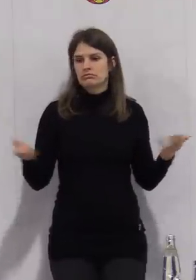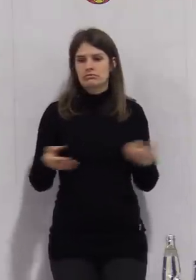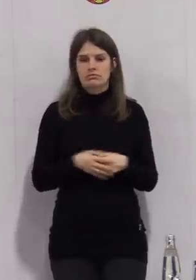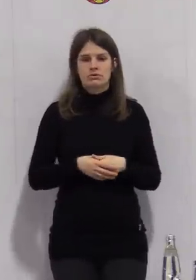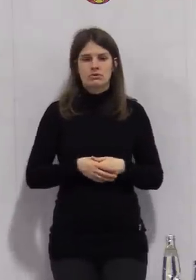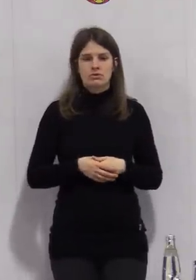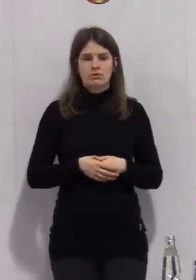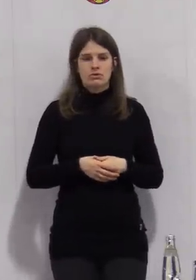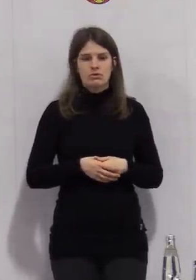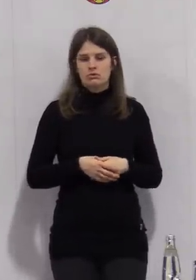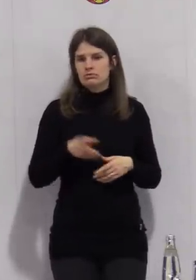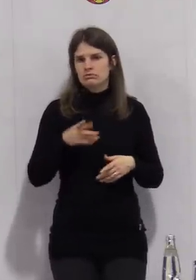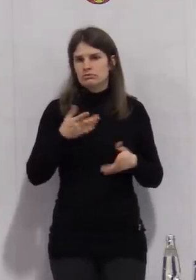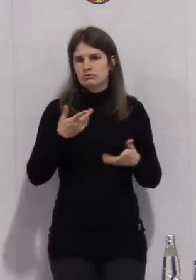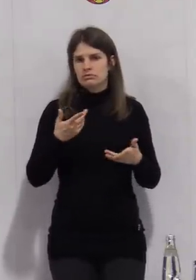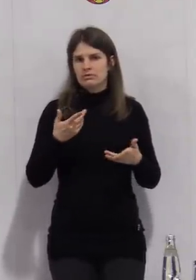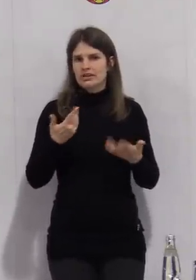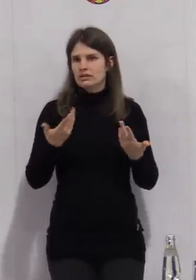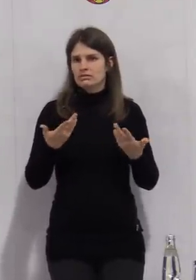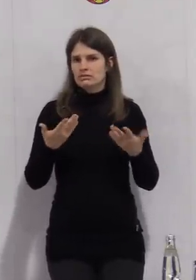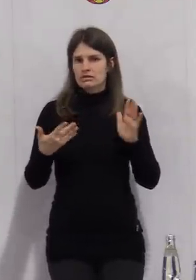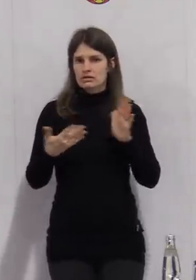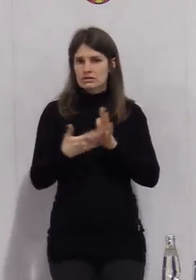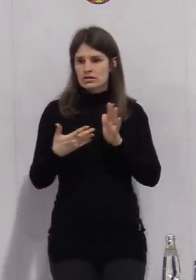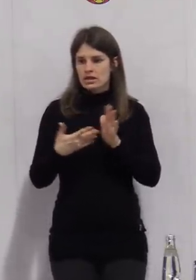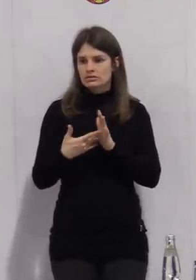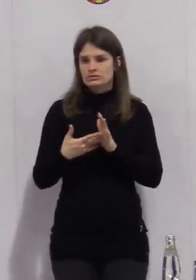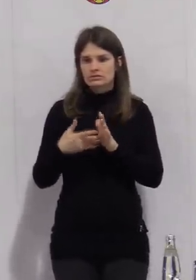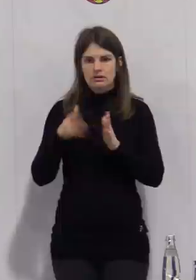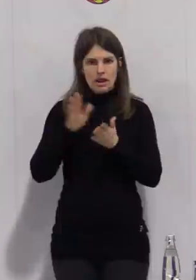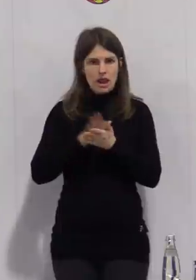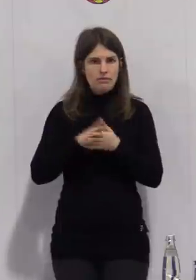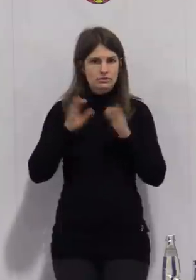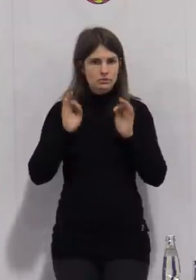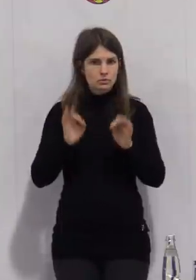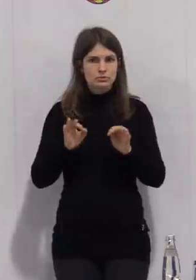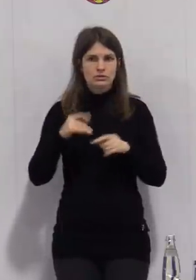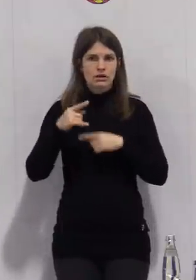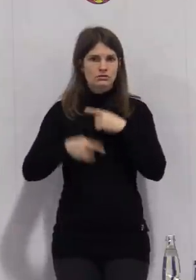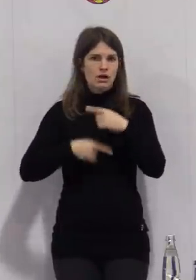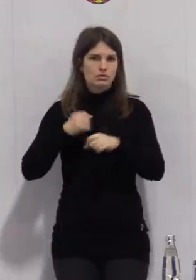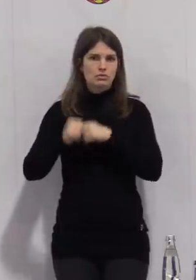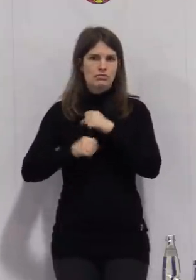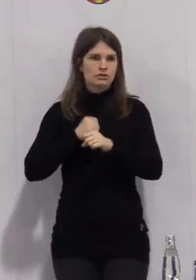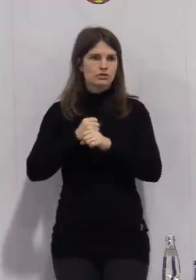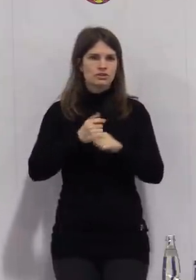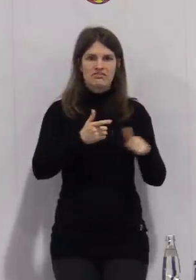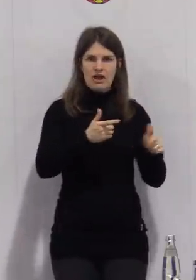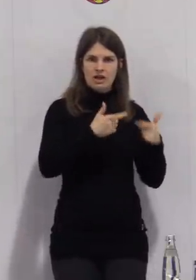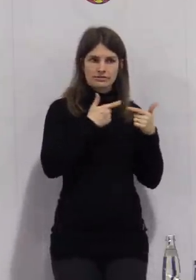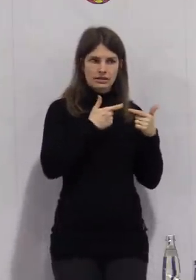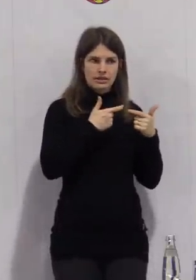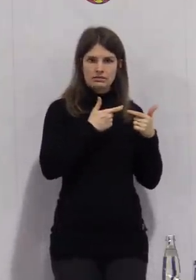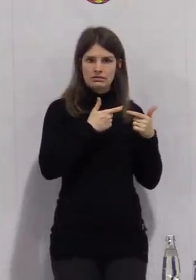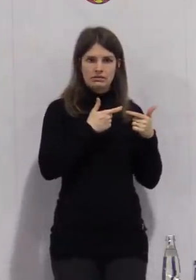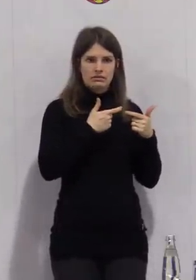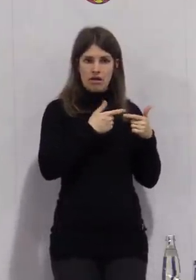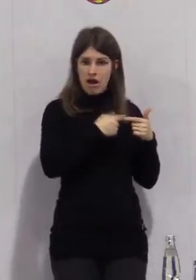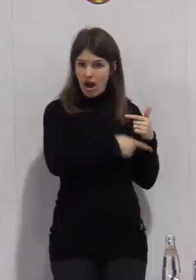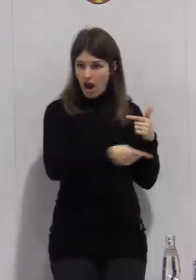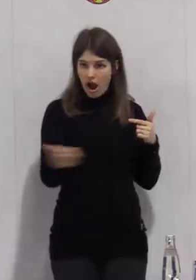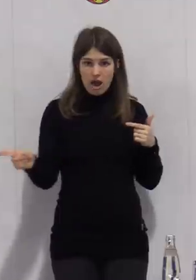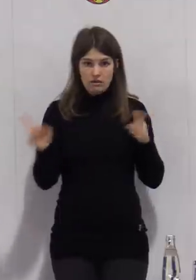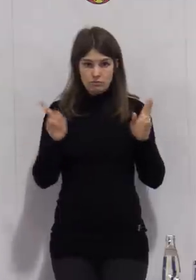richtig einfädelt, führt das dann nicht automatisch dazu, dass die ganze Klasse in Quarantäne muss. Wenn zum Beispiel